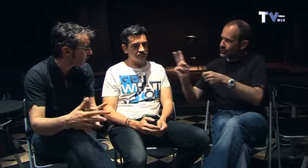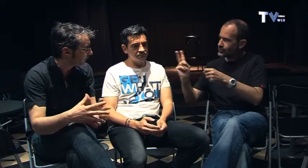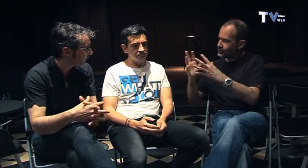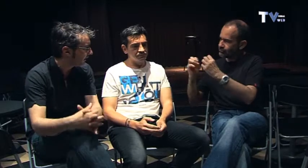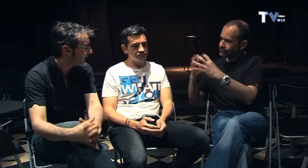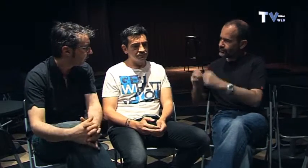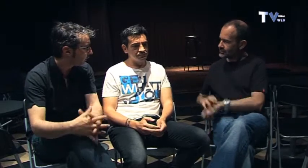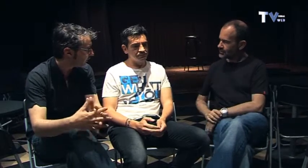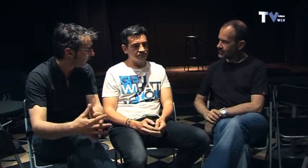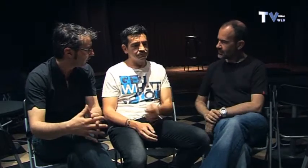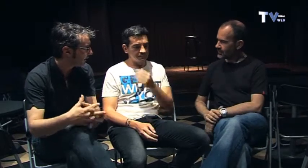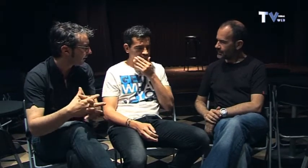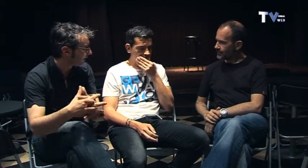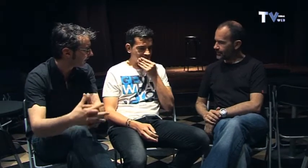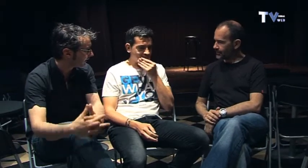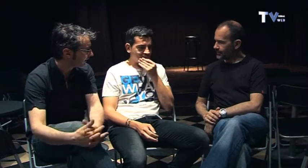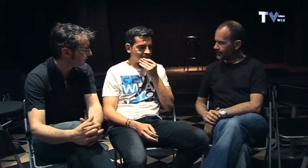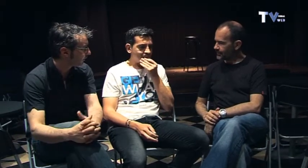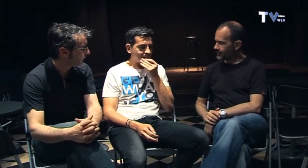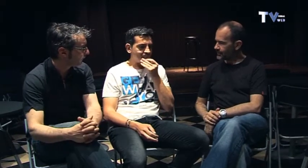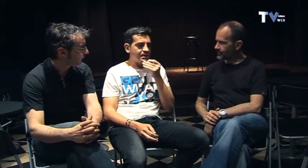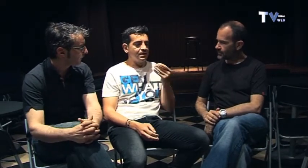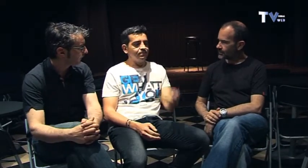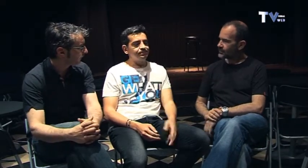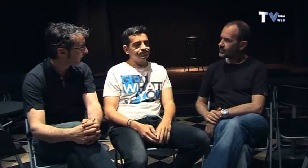proceso de conocer o de adaptar el trabajo? fue?